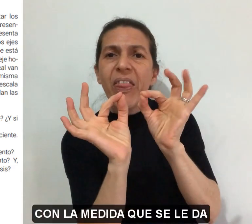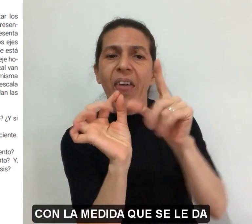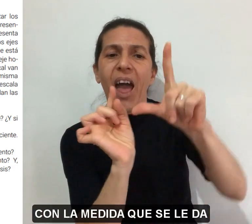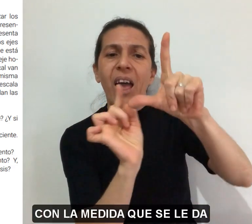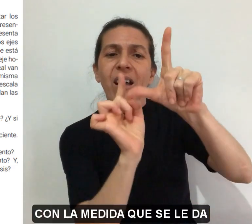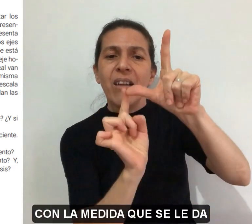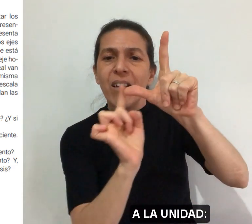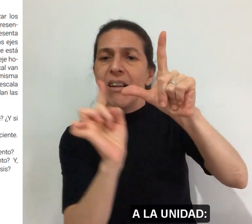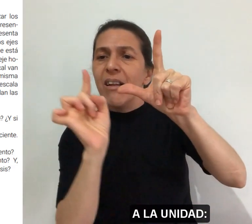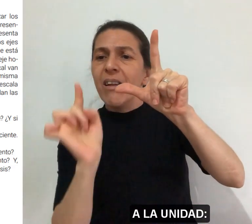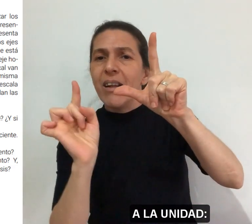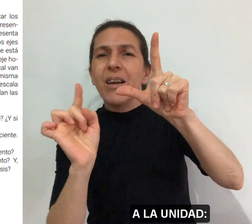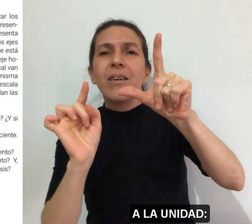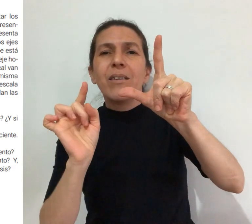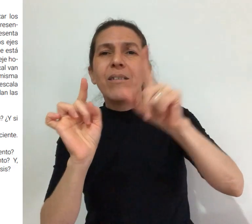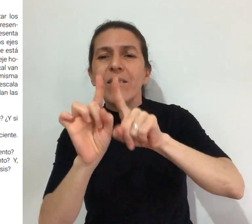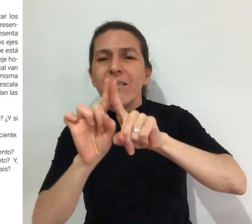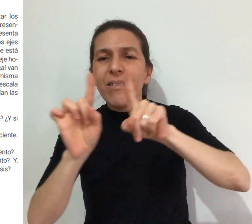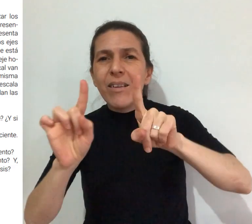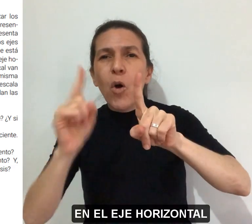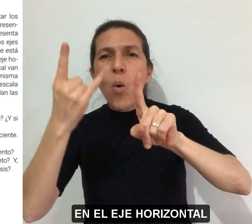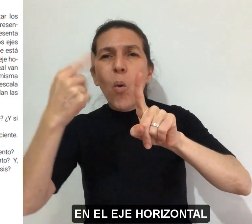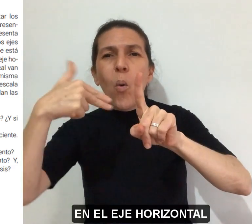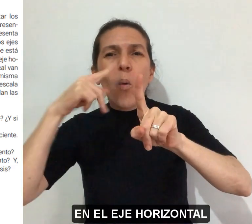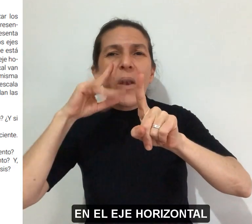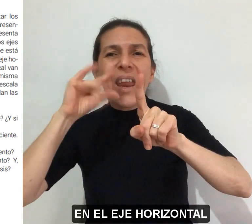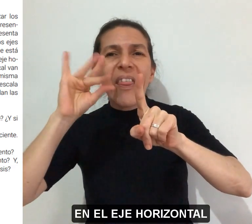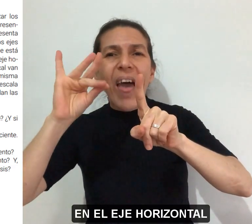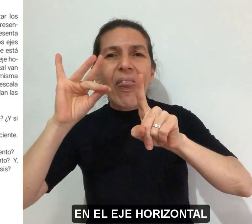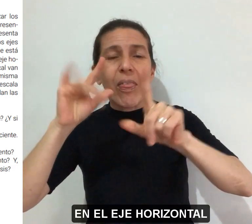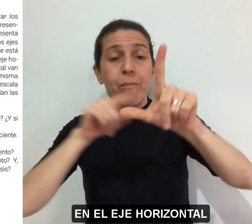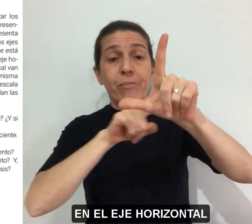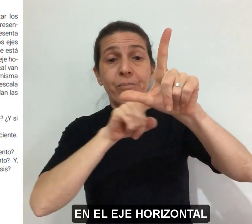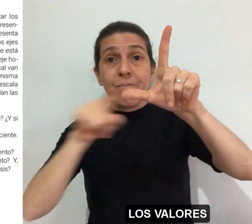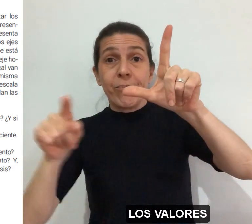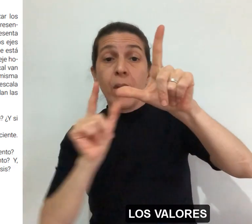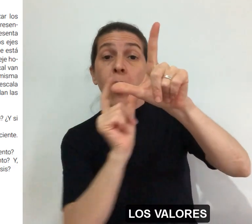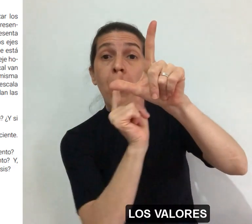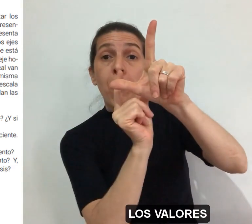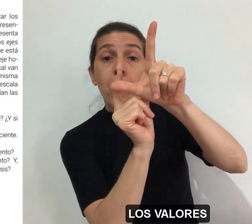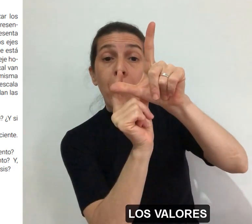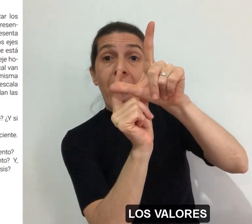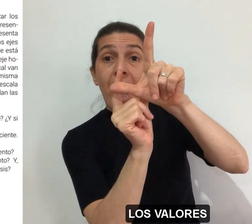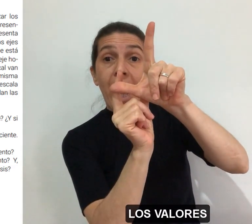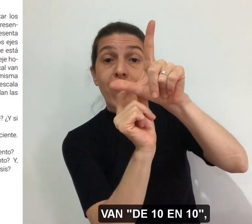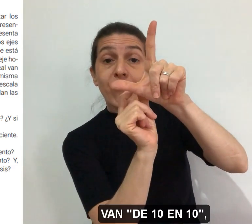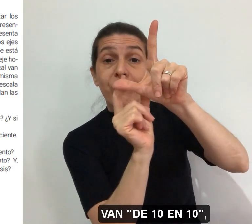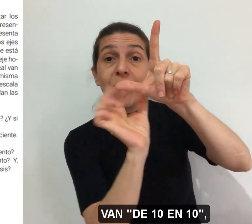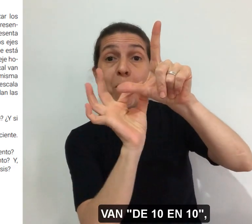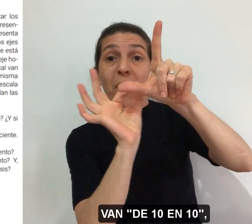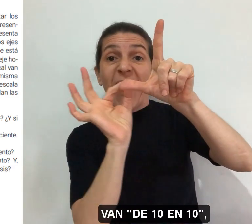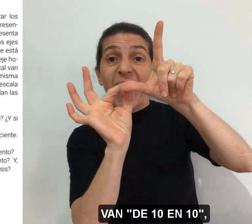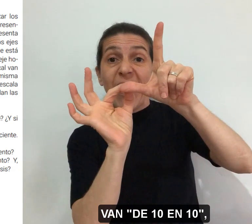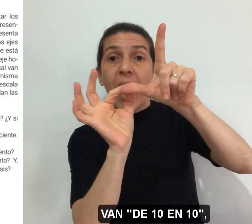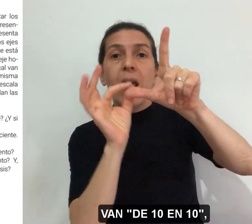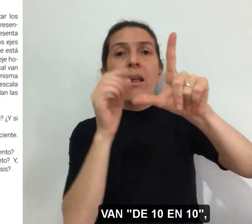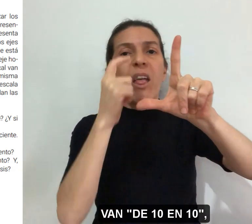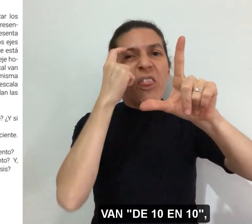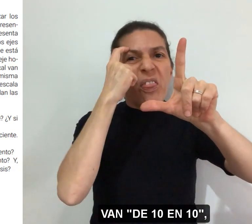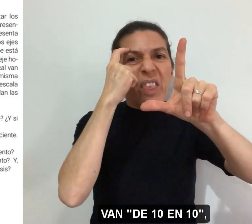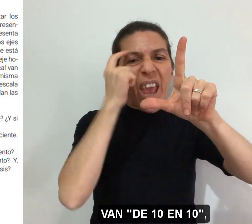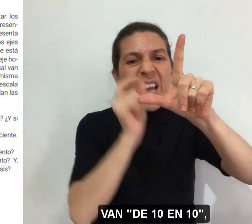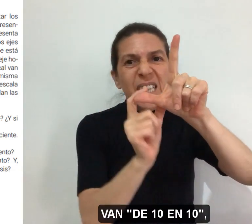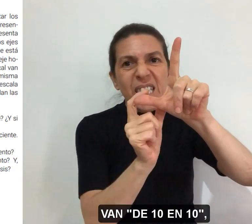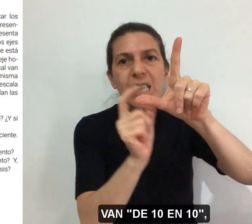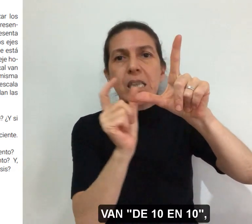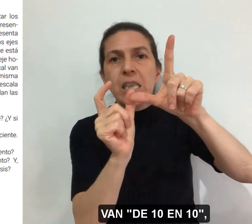que se le da a la unidad. En el eje horizontal los valores van de 10